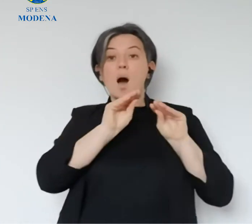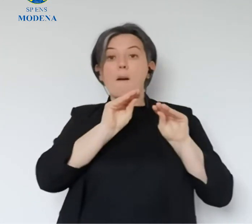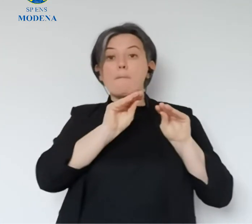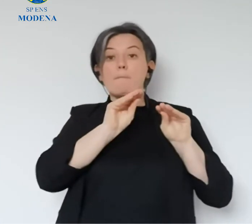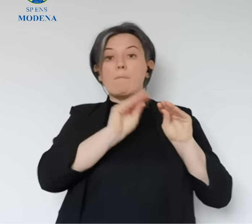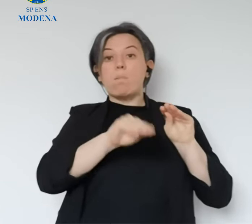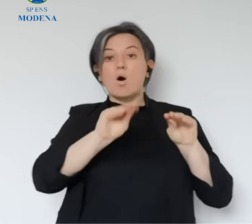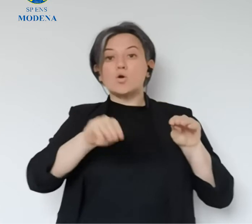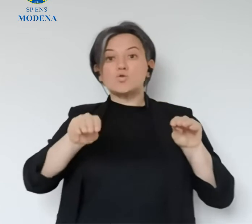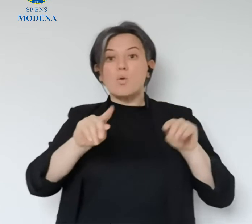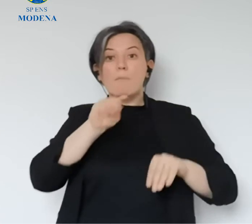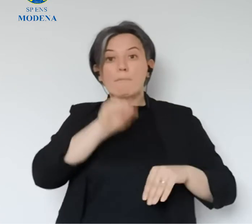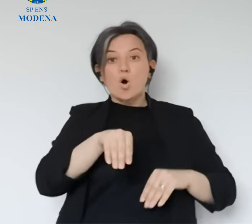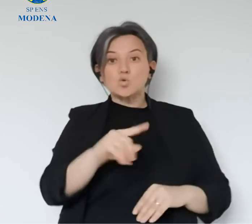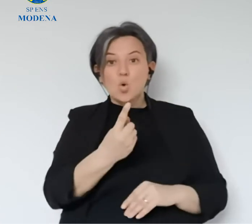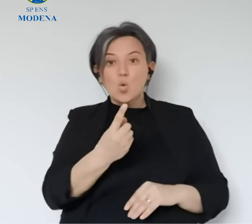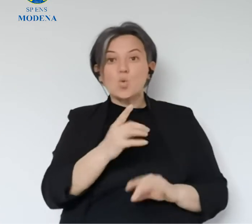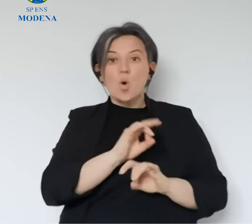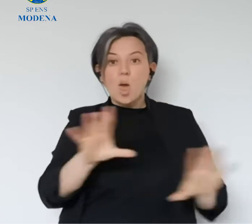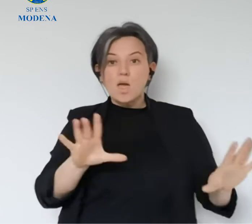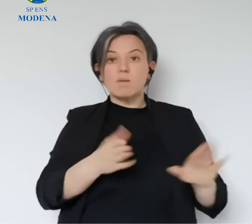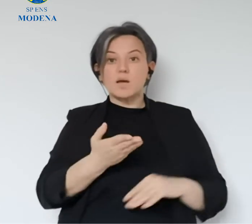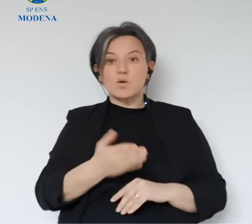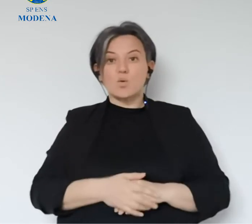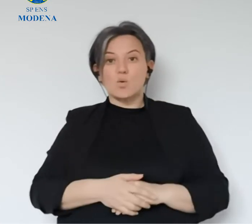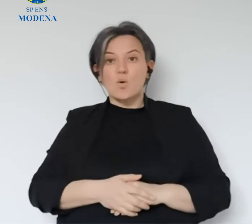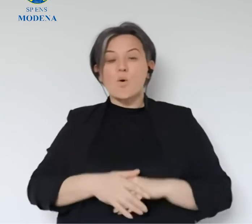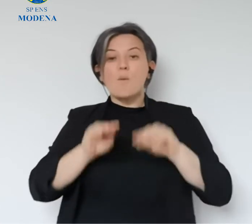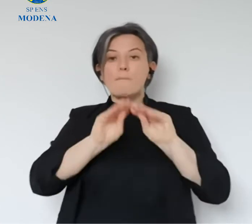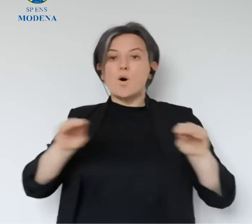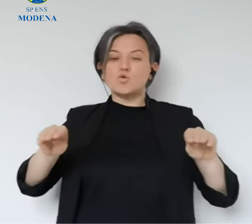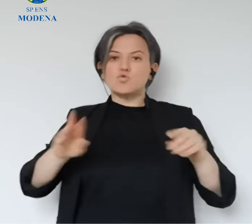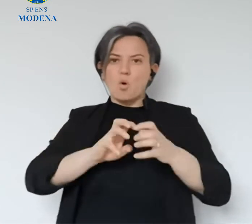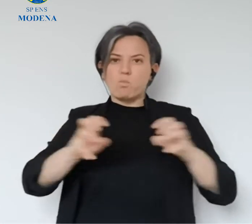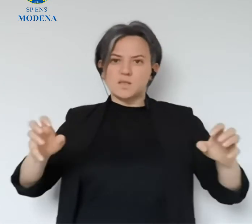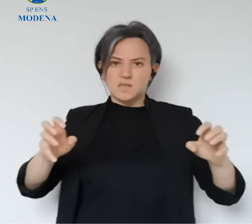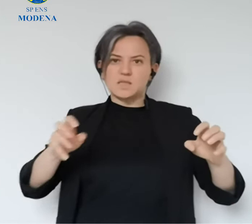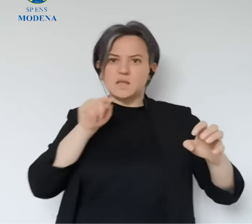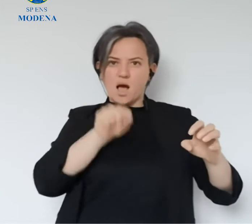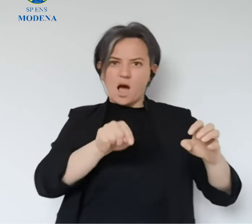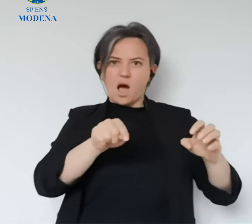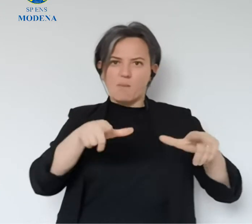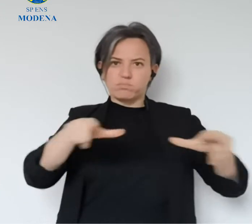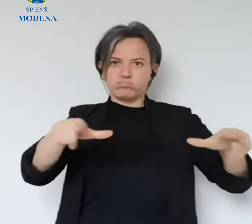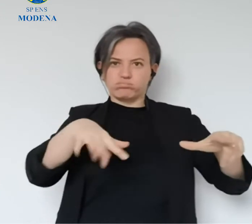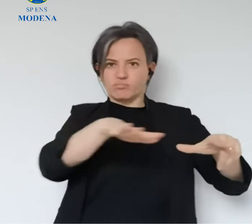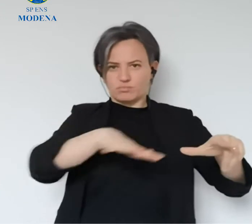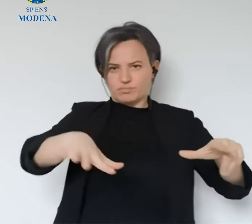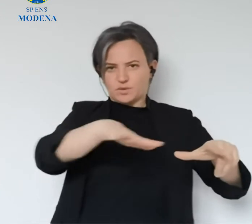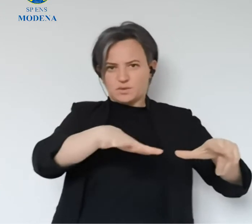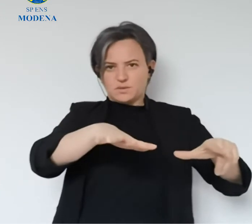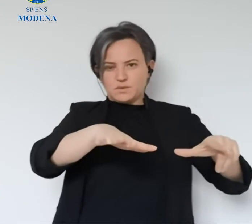quindi una in meno di ieri, vuol dire che abbiamo disponibilità uno dei posti di